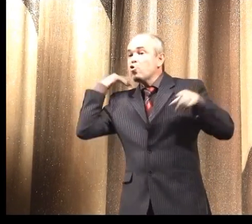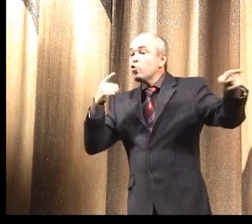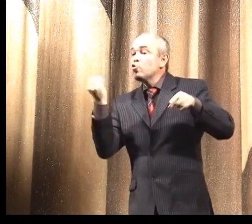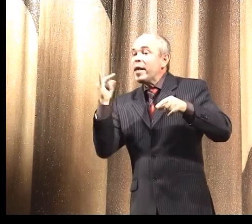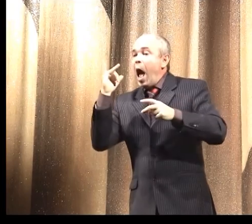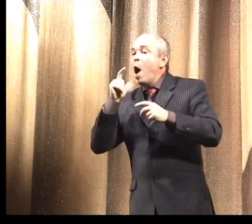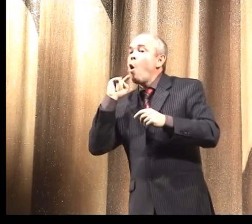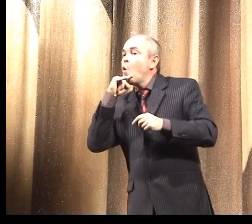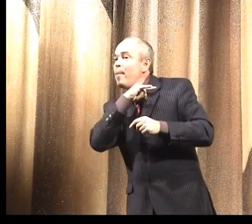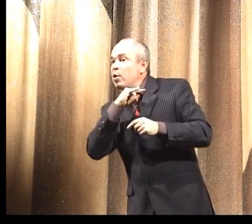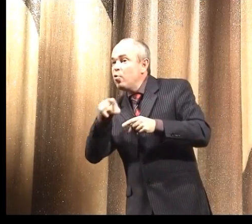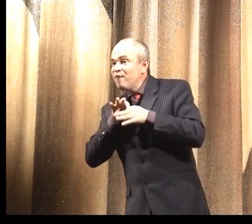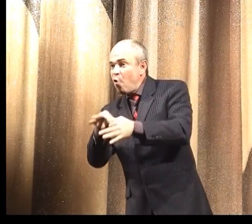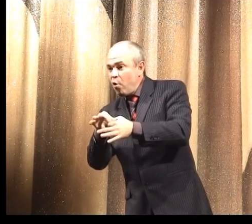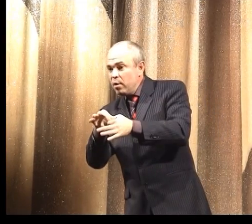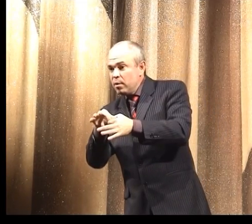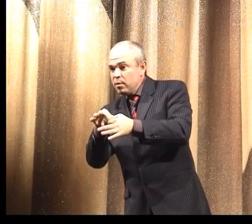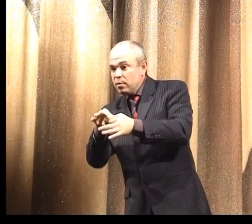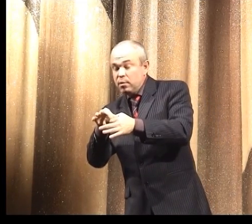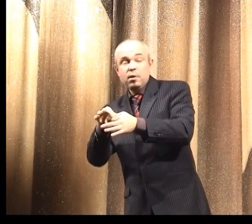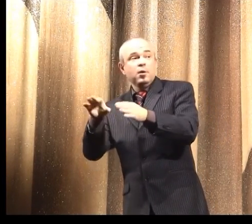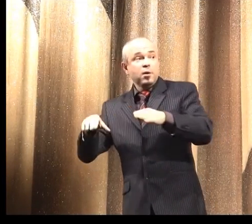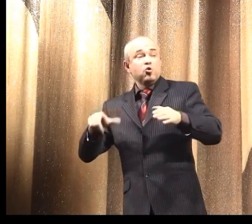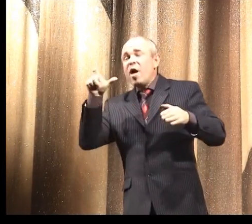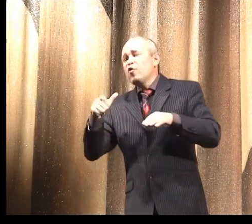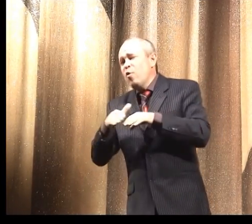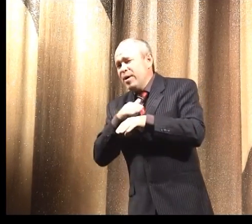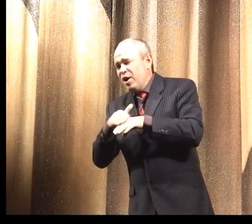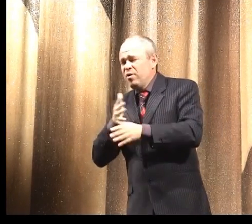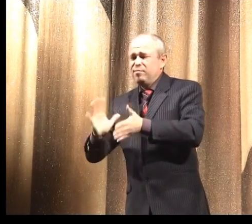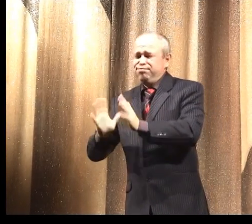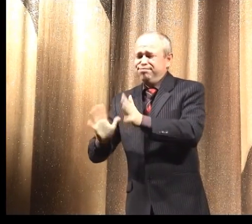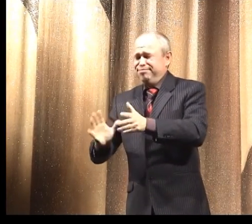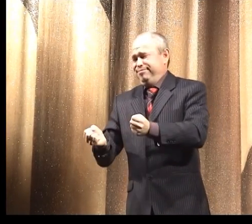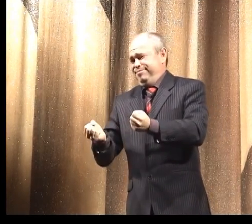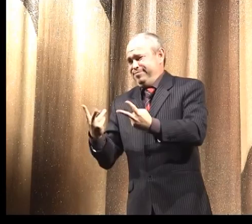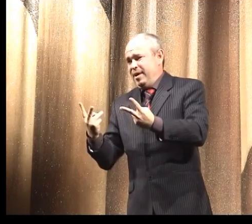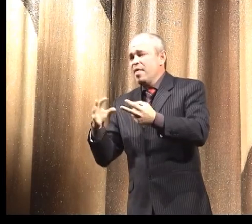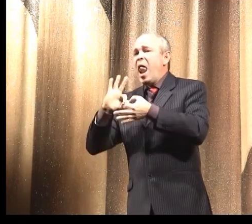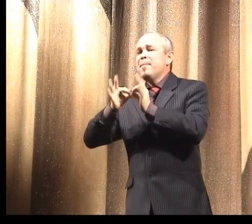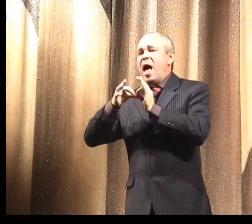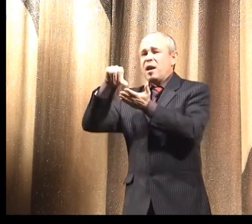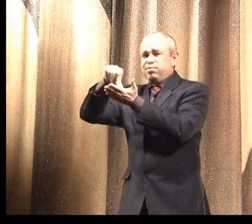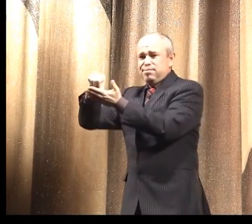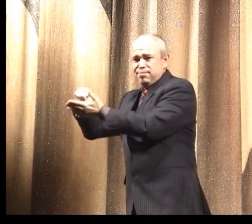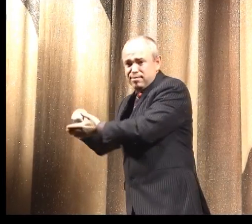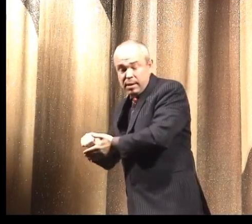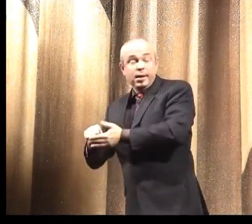Тематику проводит, рубрику, экономику недавно вел. Человек добрейший, профессионал.